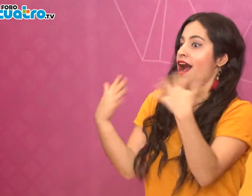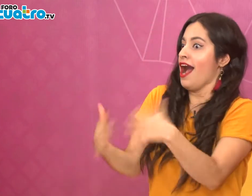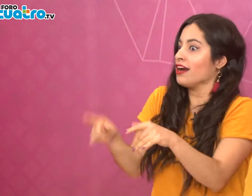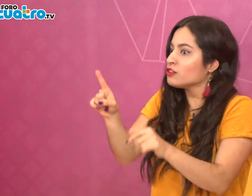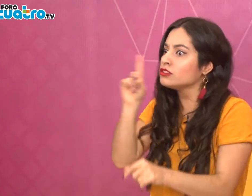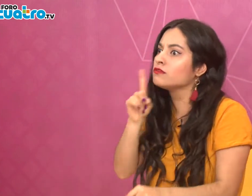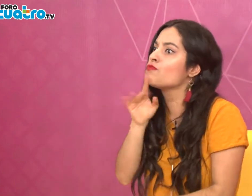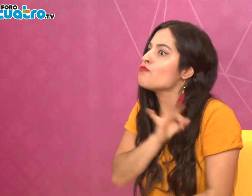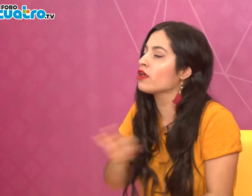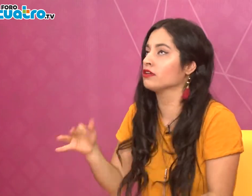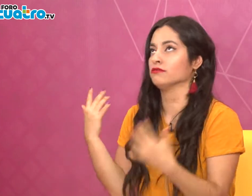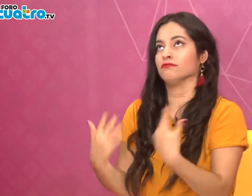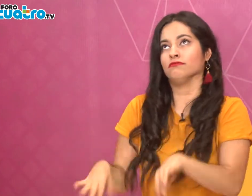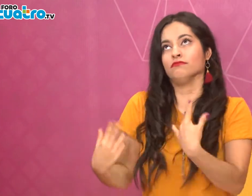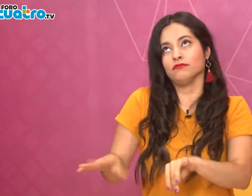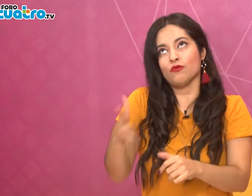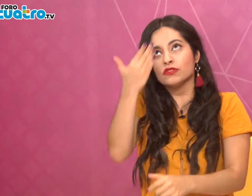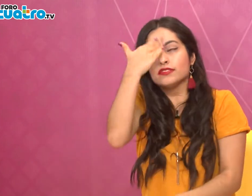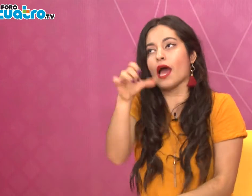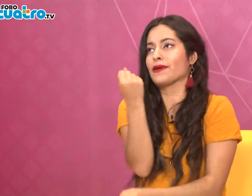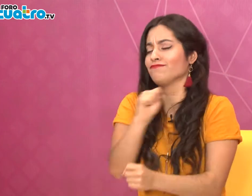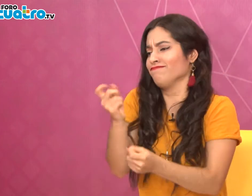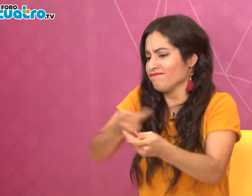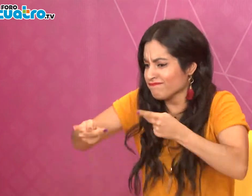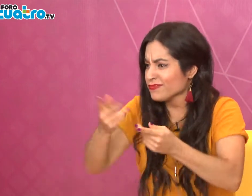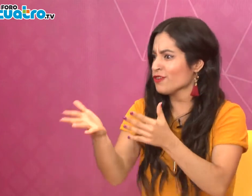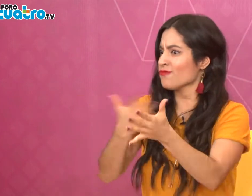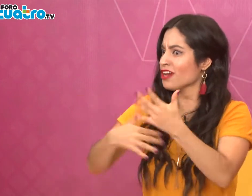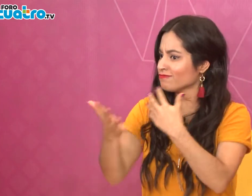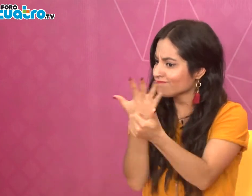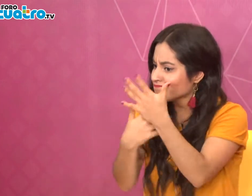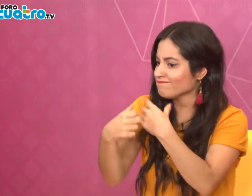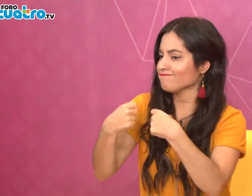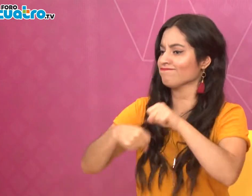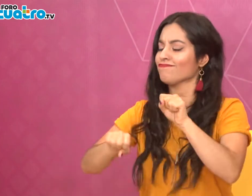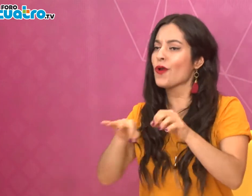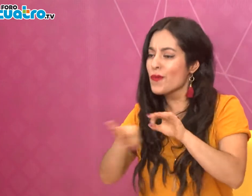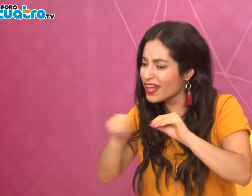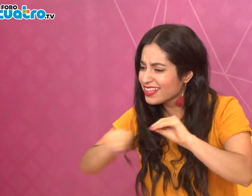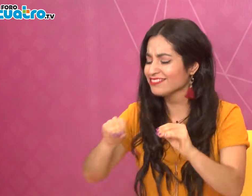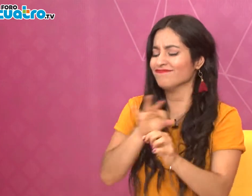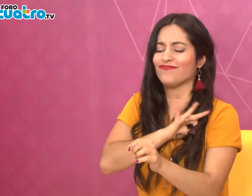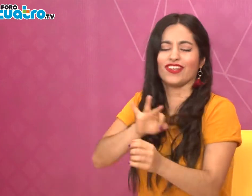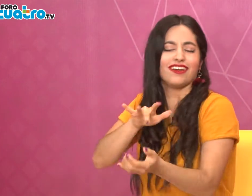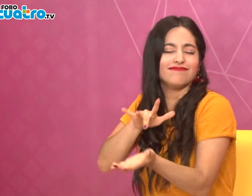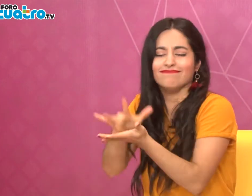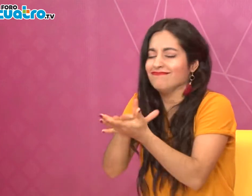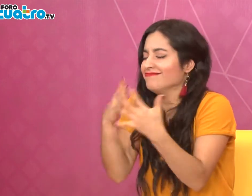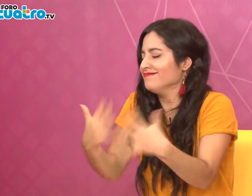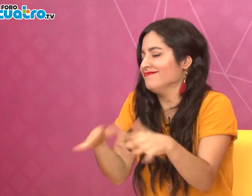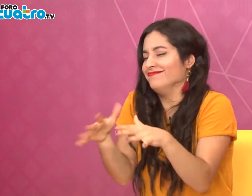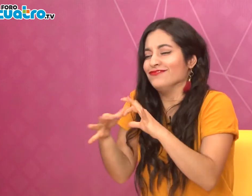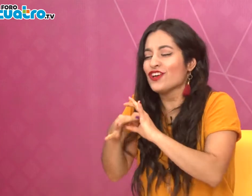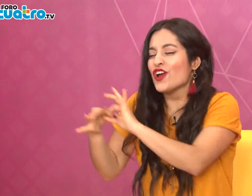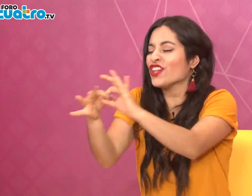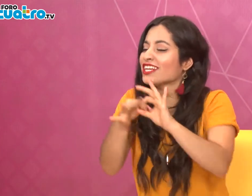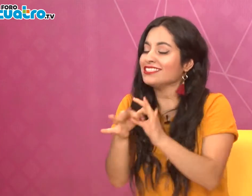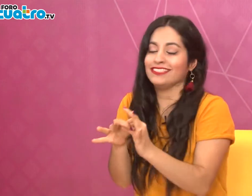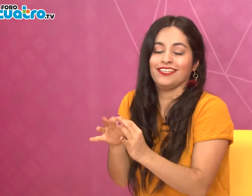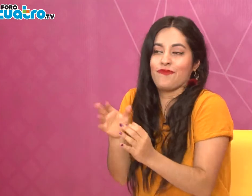muy orgullosa de poder conectar con personas de diferentes lugares, de diferentes países. Entonces, tengo algunos planes también